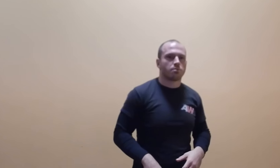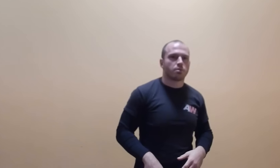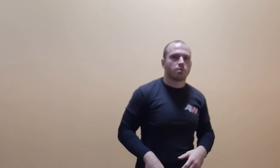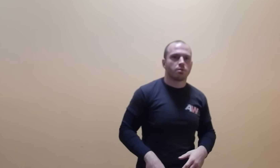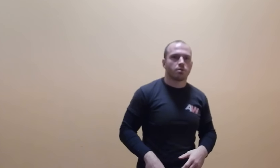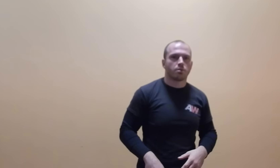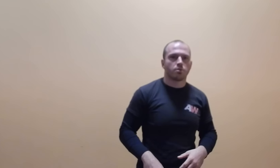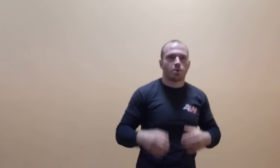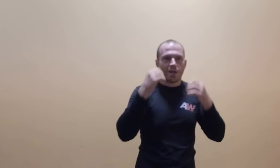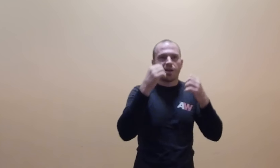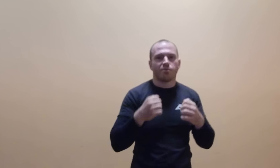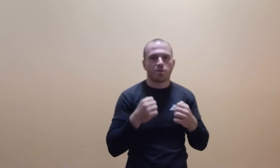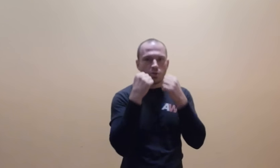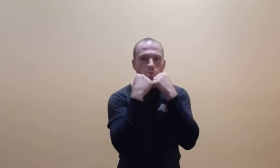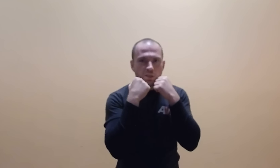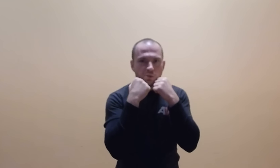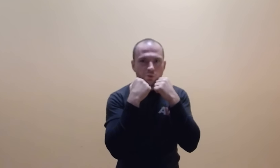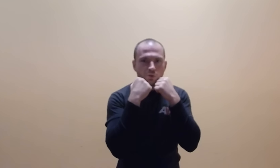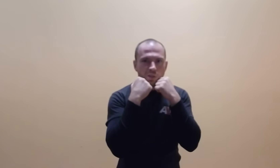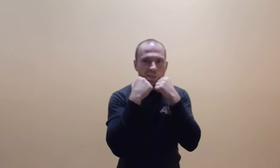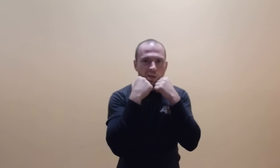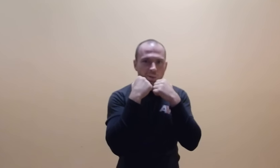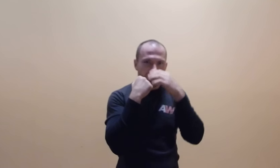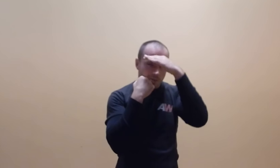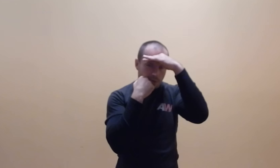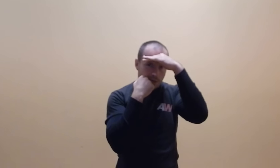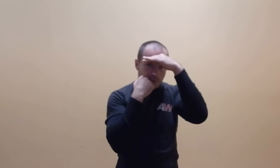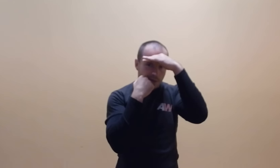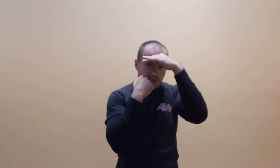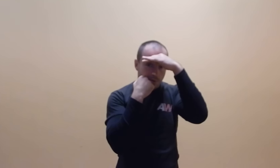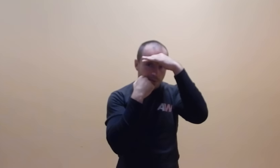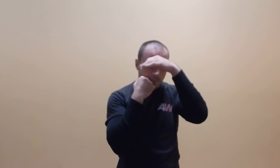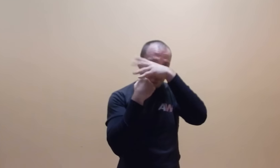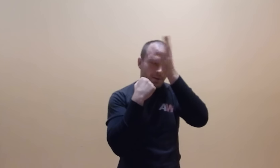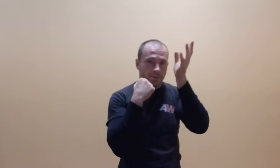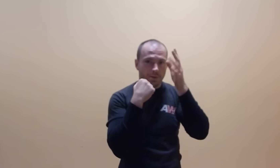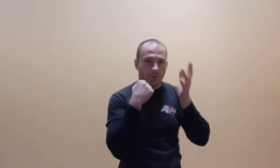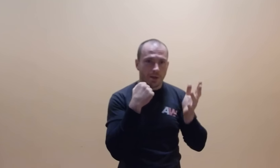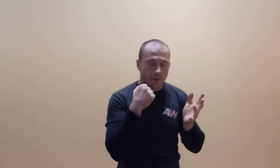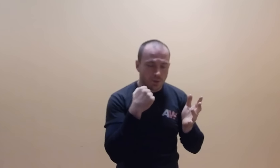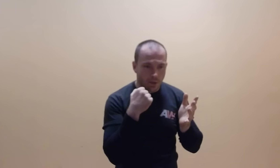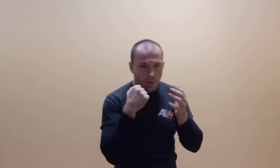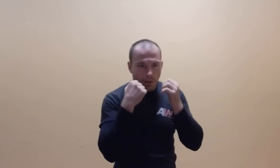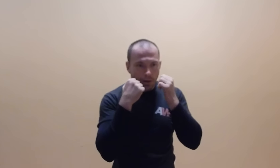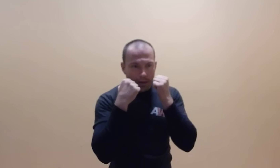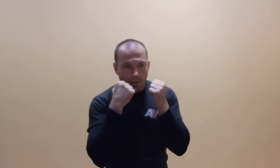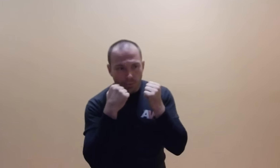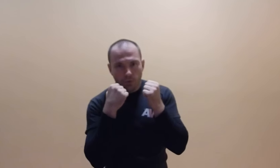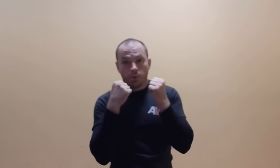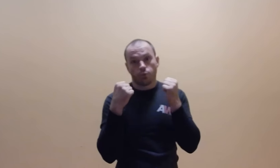się ma rękawice, to się można zasłonić tutaj, mieć zasłoniętą całą głowę, bo mam takie wielkie ochraniacze, bo nie umiem